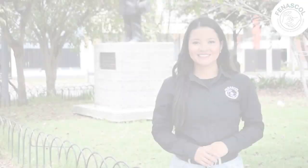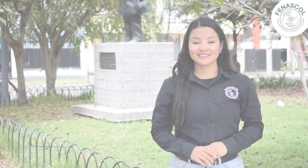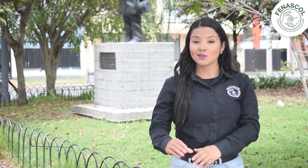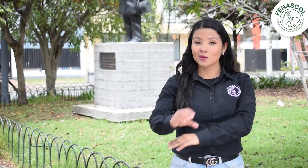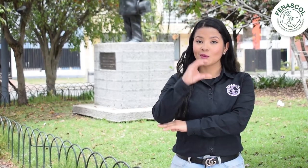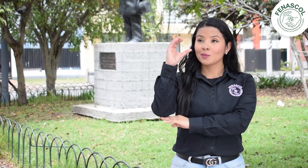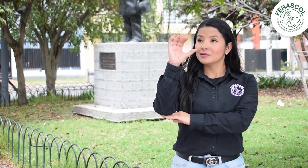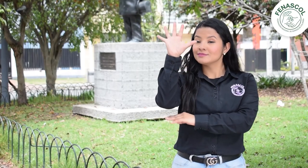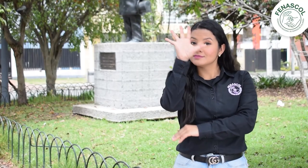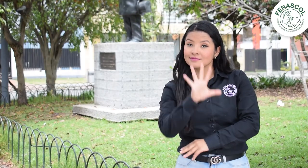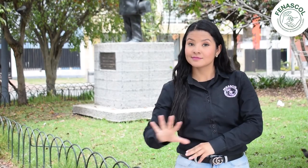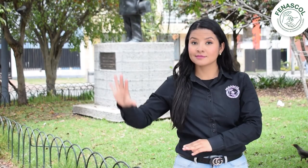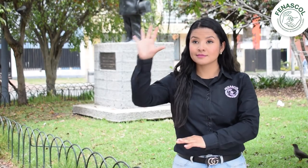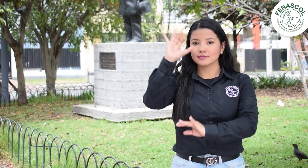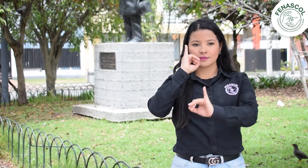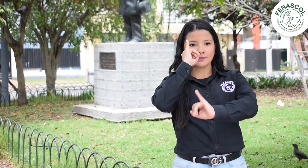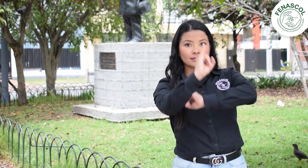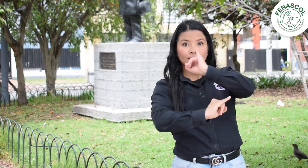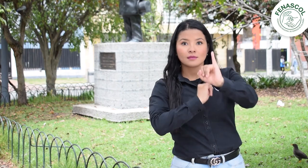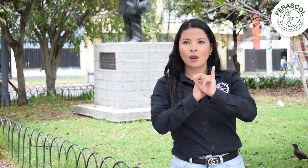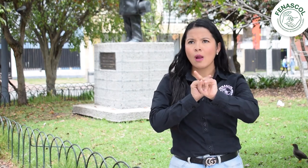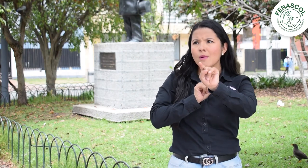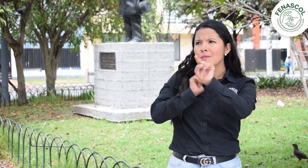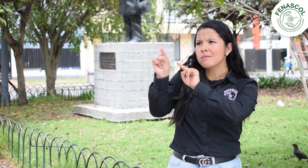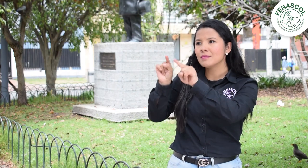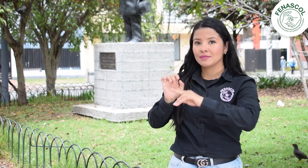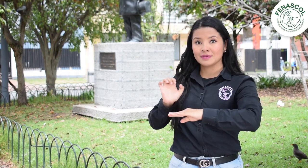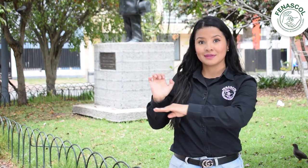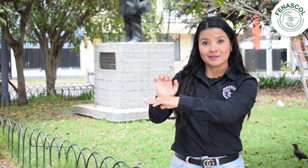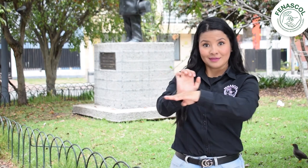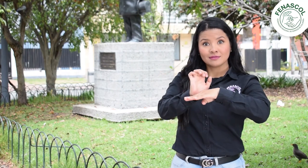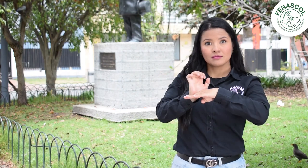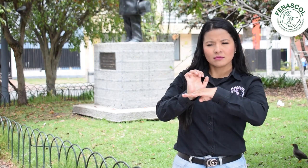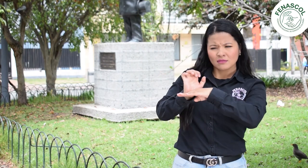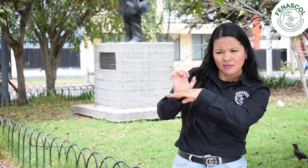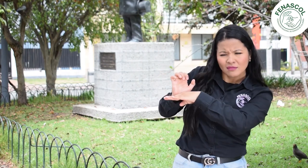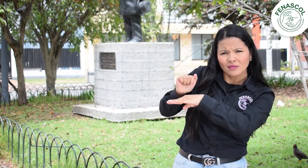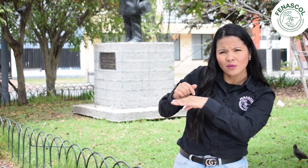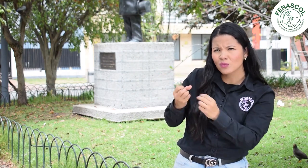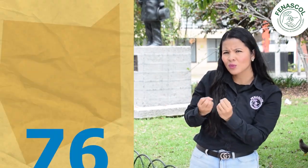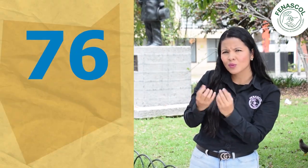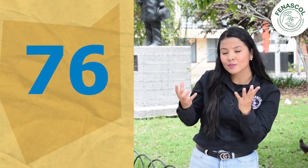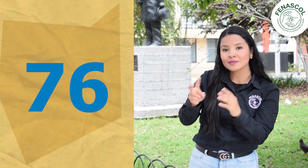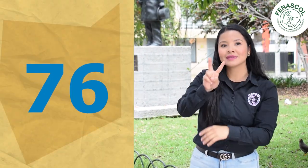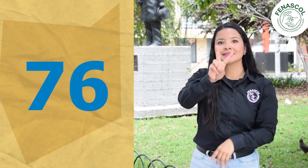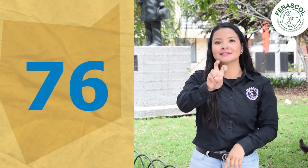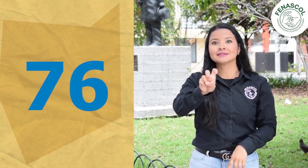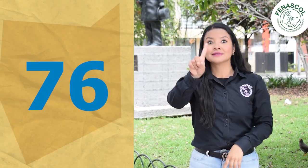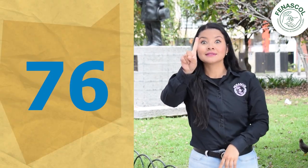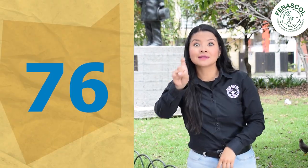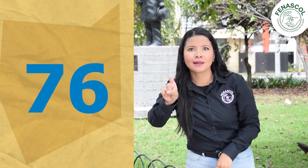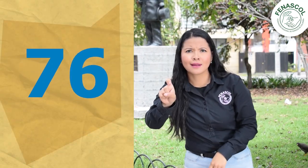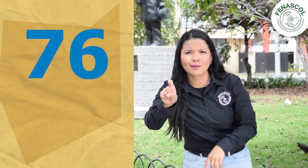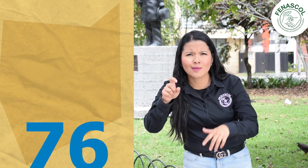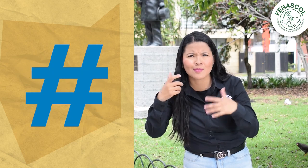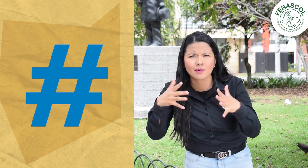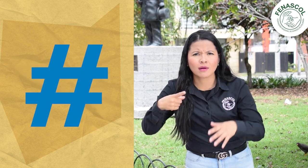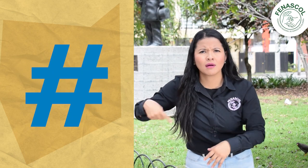En Colombia, más de 76 entidades, entre nacionales e internacionales, hicieron